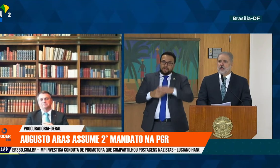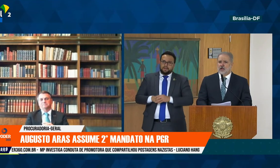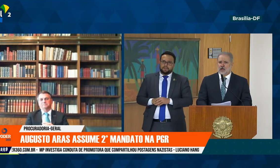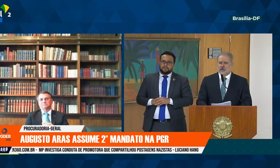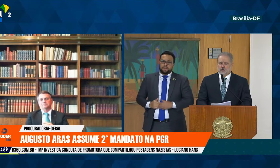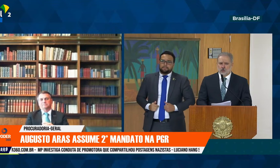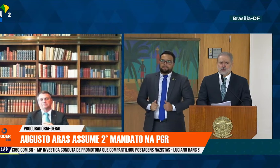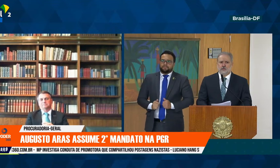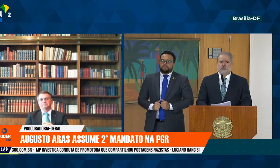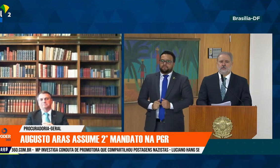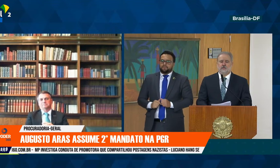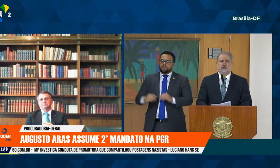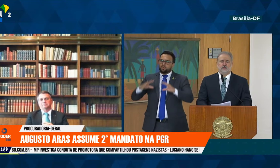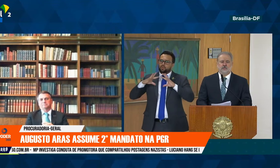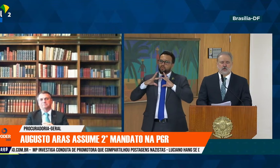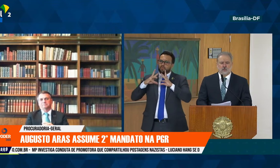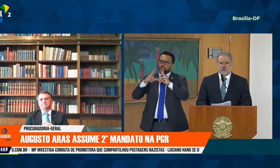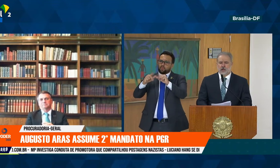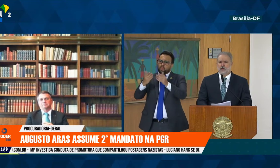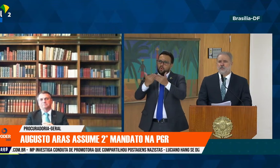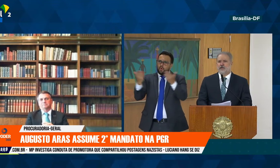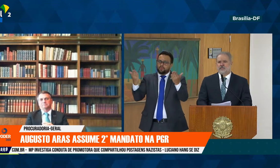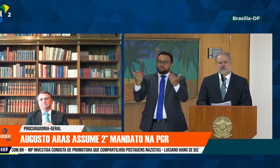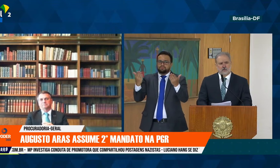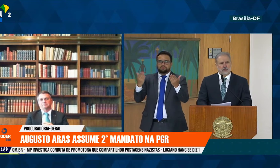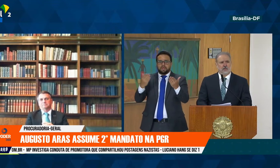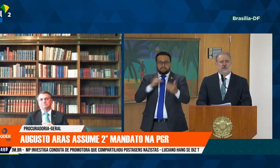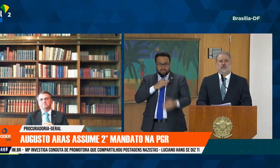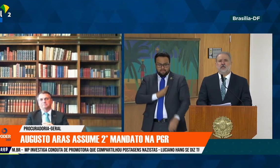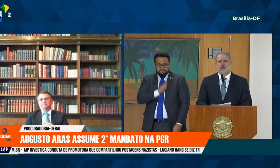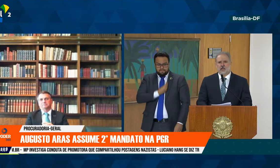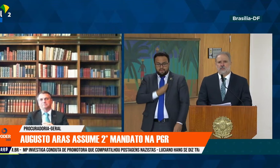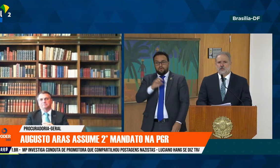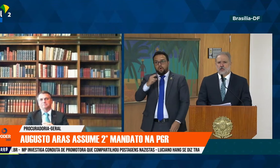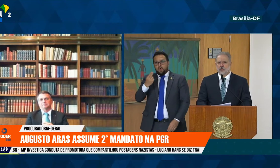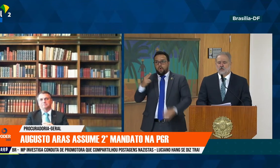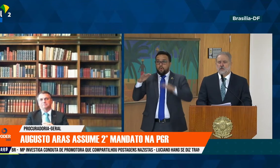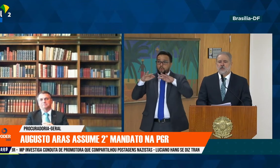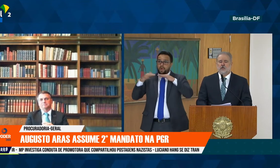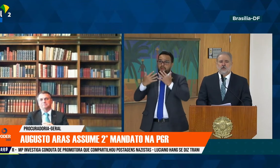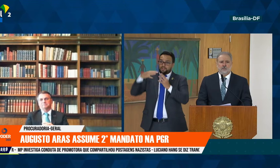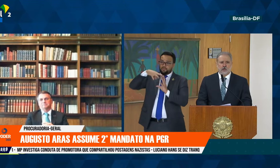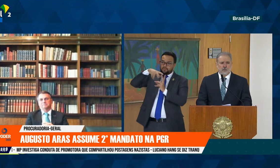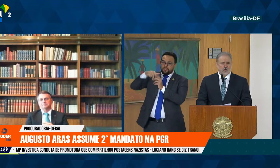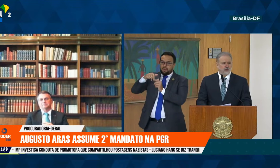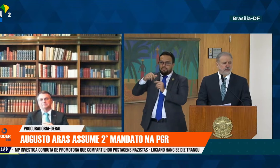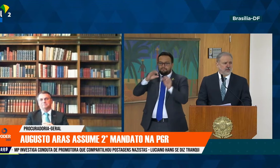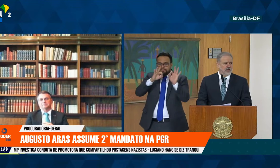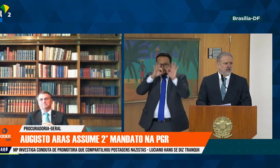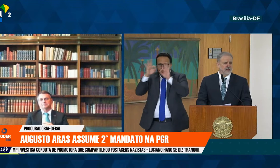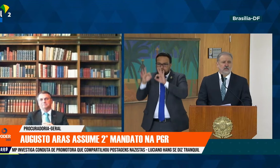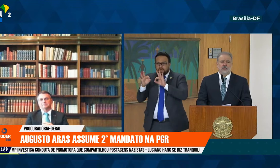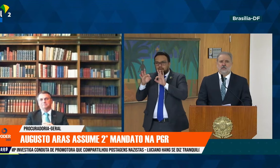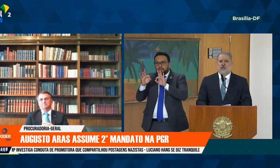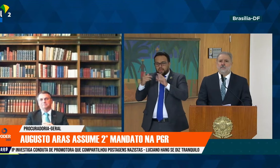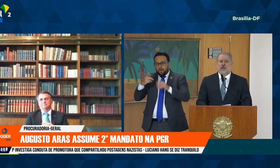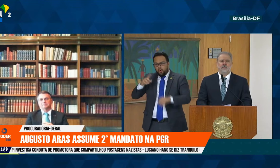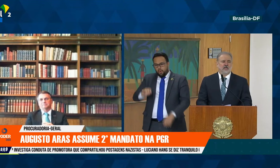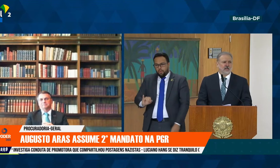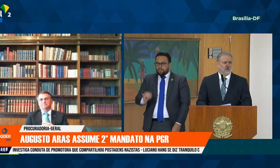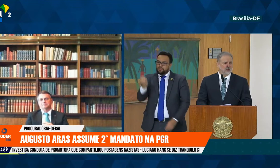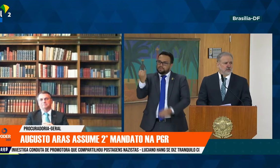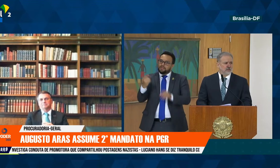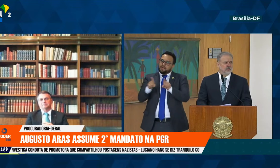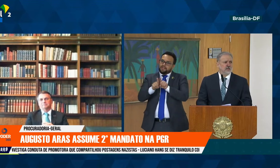a todos que nos acompanham presencialmente e em rede mundial pela oportunidade de